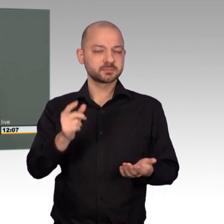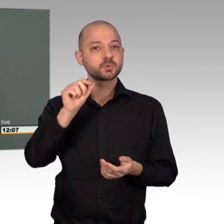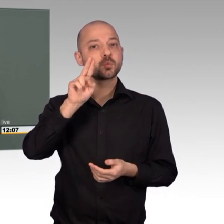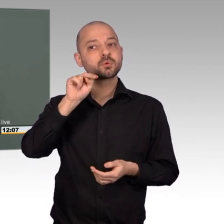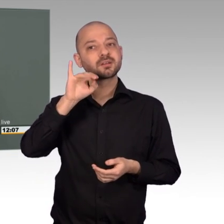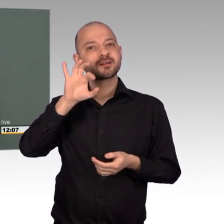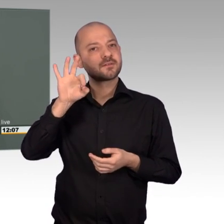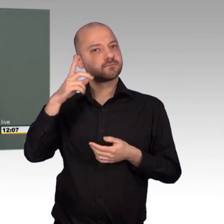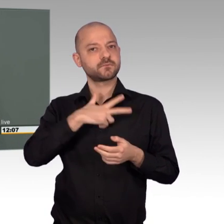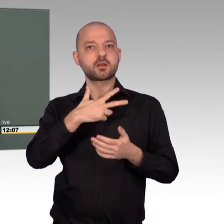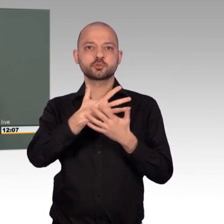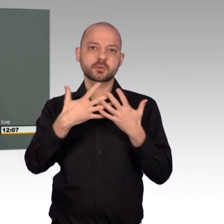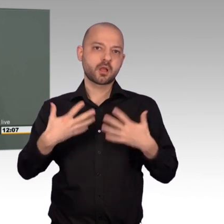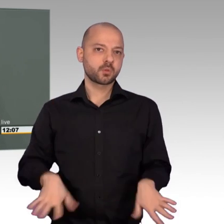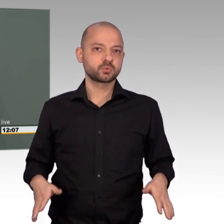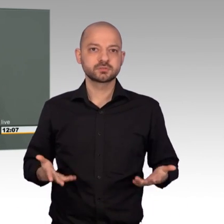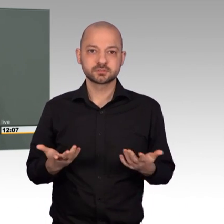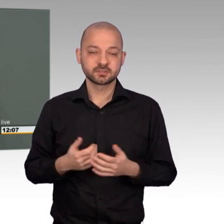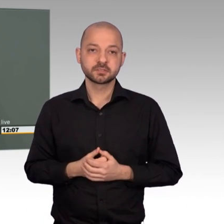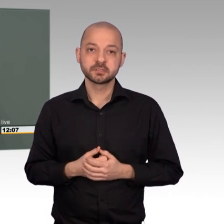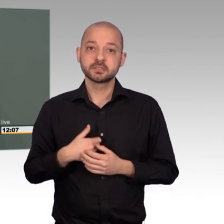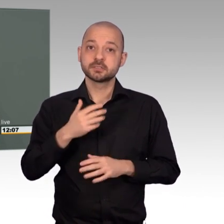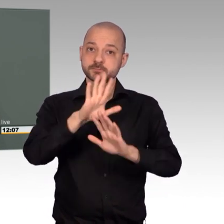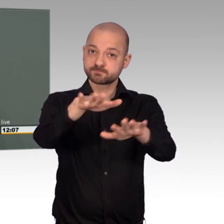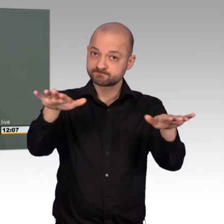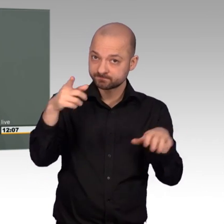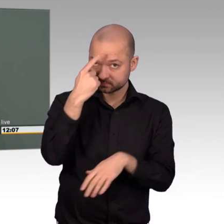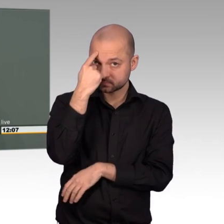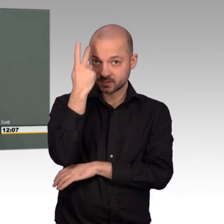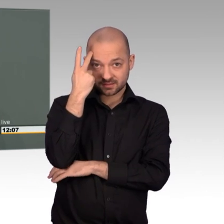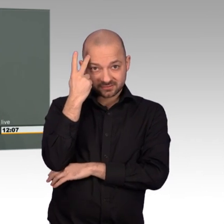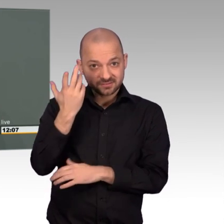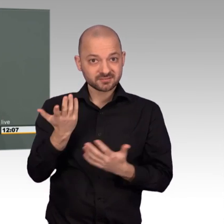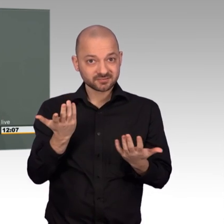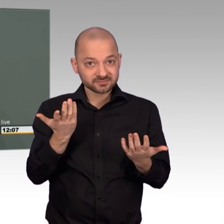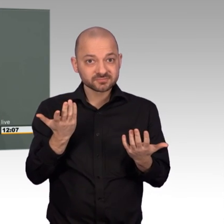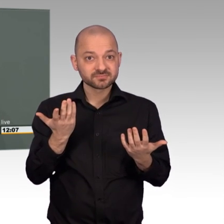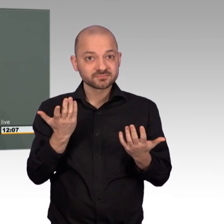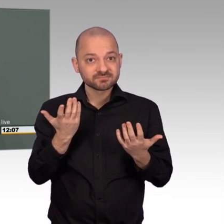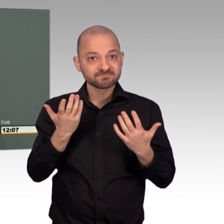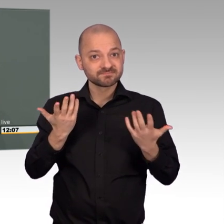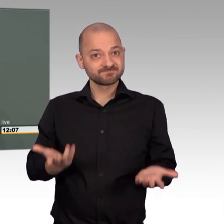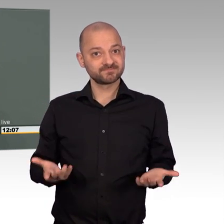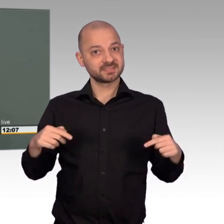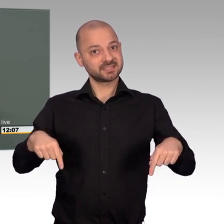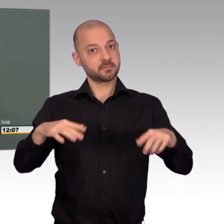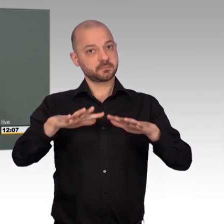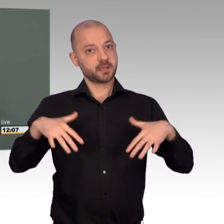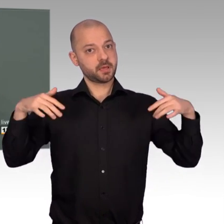ernsthaft Forderungen gab, aktuell Flüchtlinge nach Syrien zurückzuschicken. Und wenn